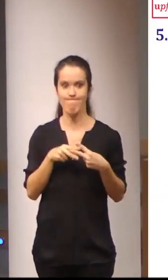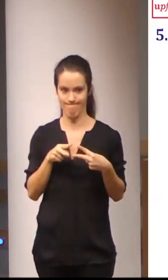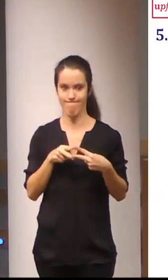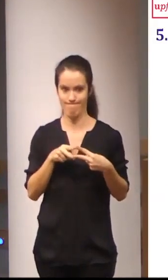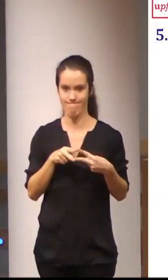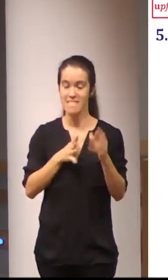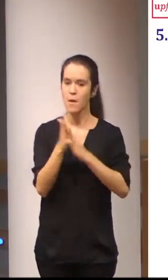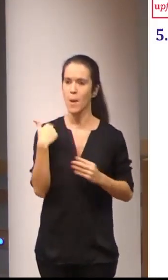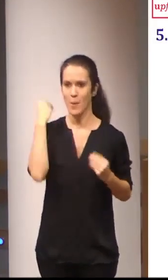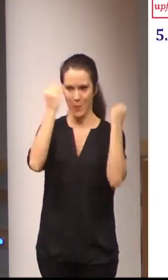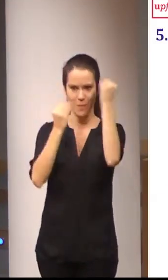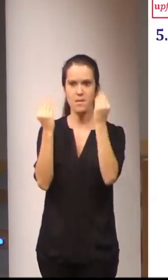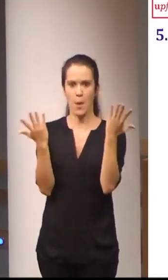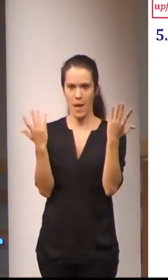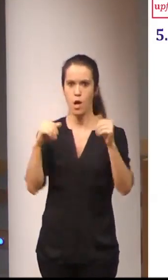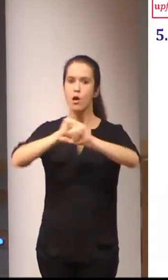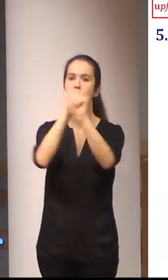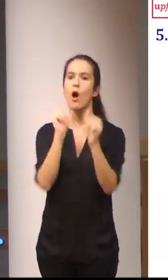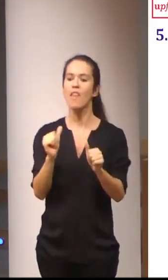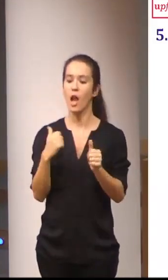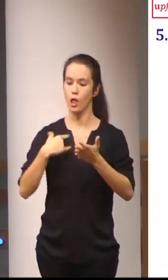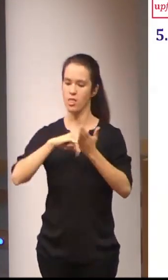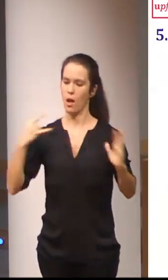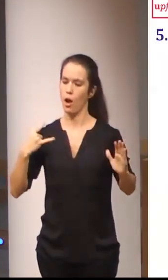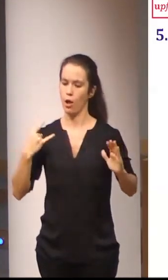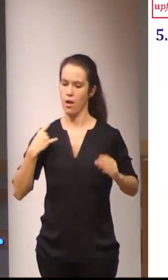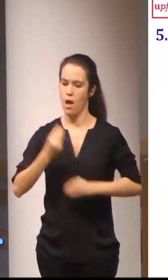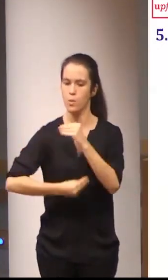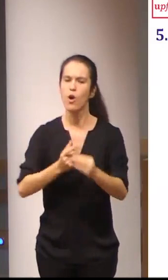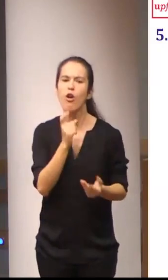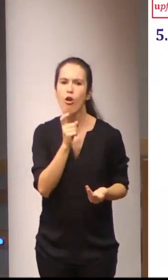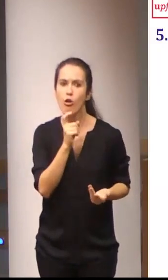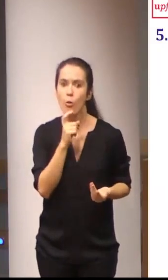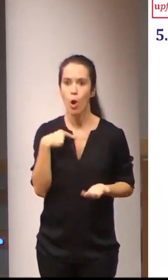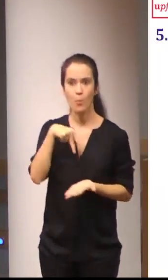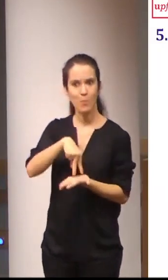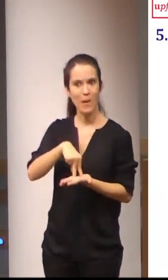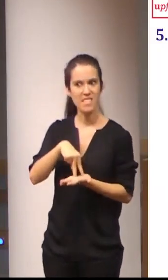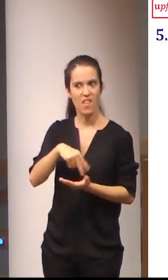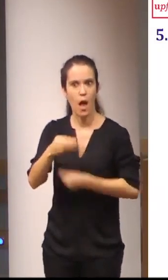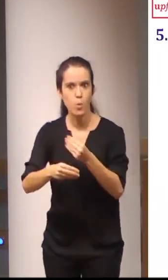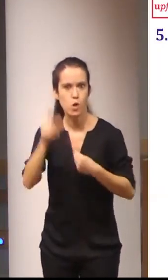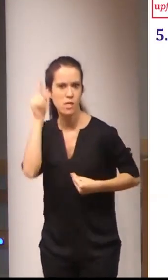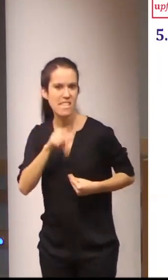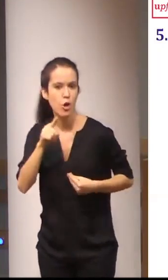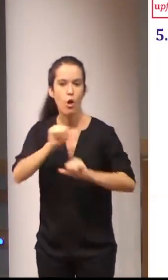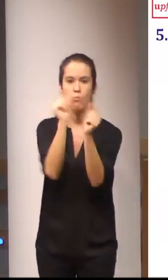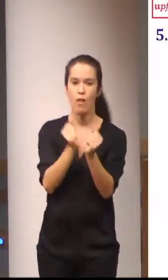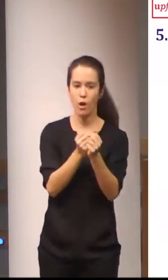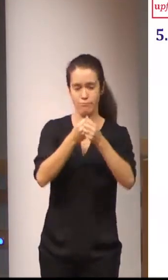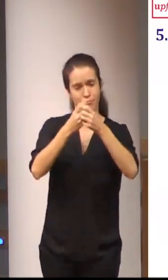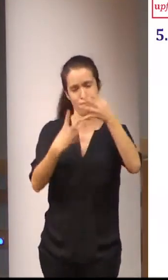plantear que modelo de utilización tecnológica relacionado con la presencialidad vamos a utilizar y aquí modelos